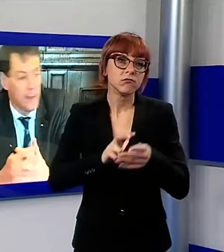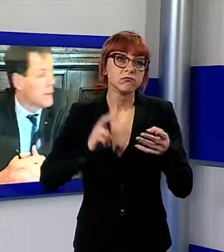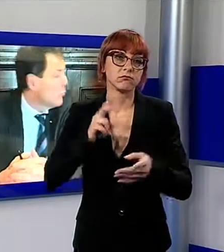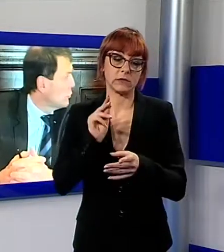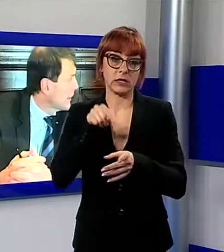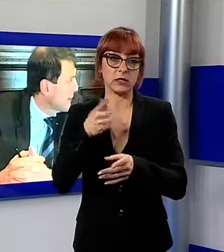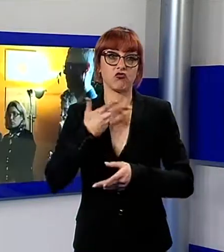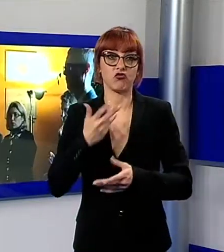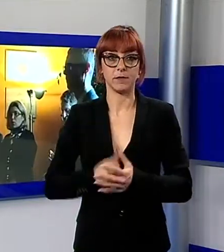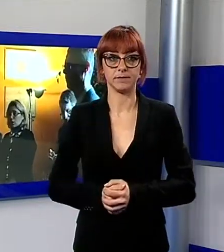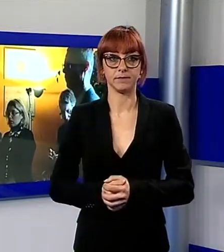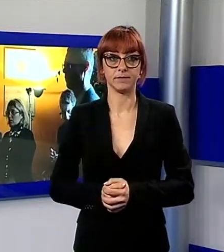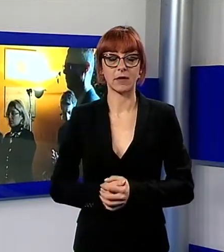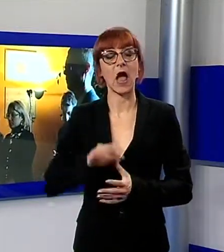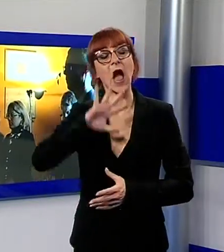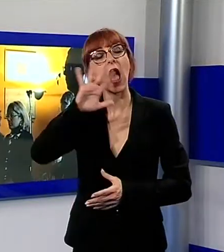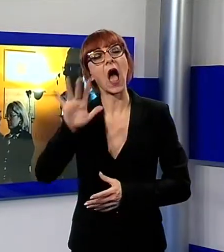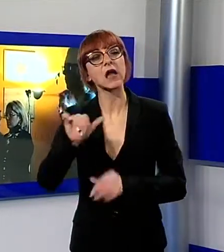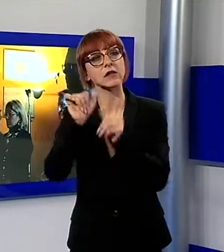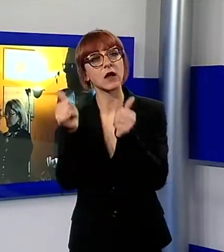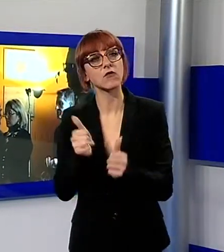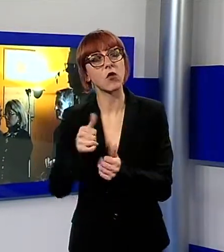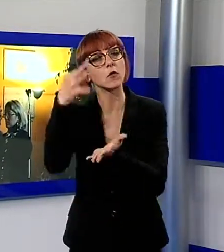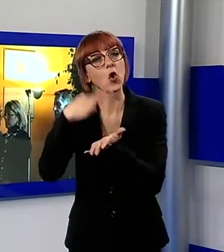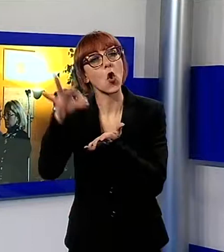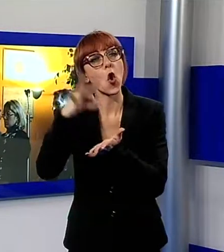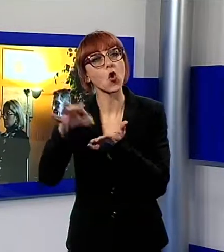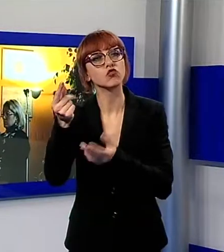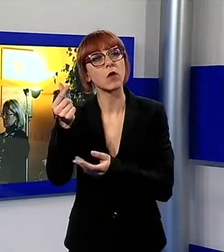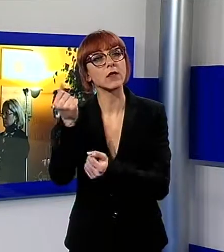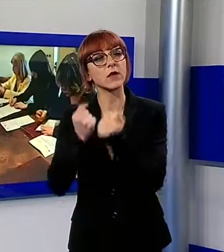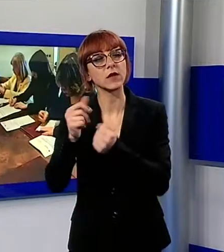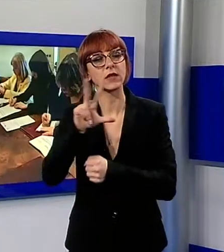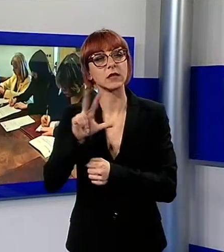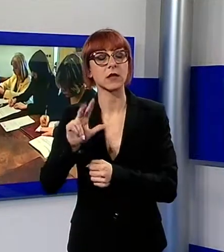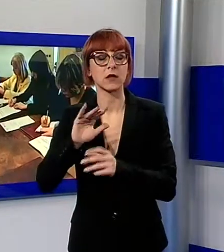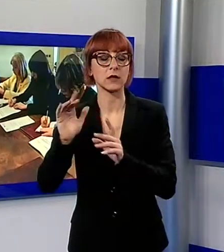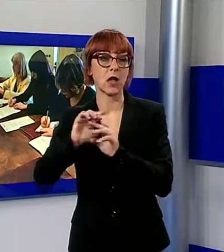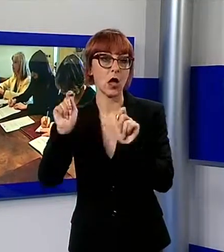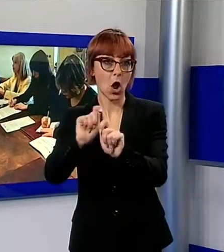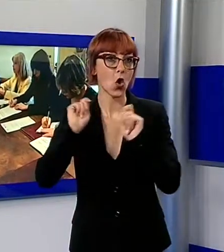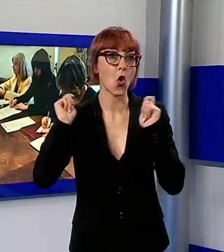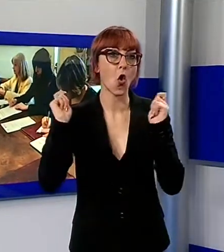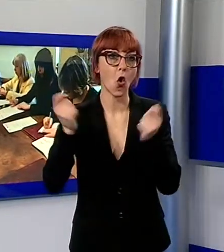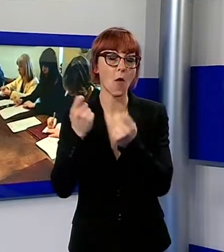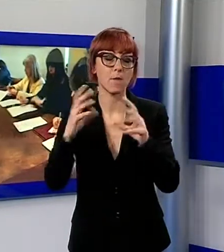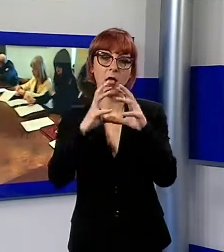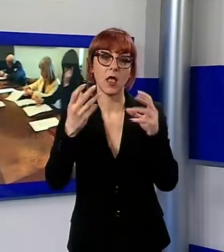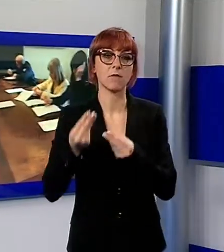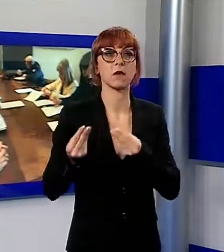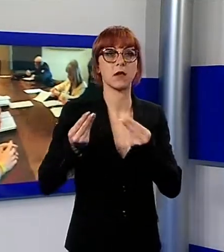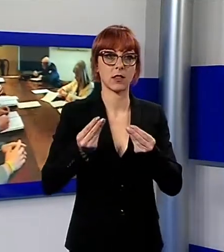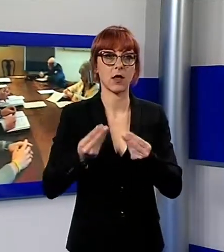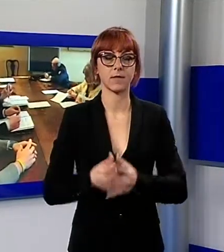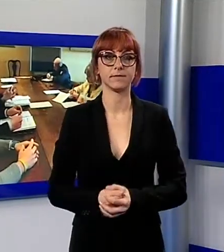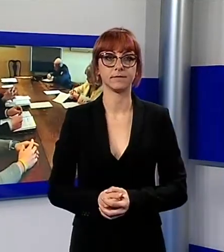consiste nel servizio di consulenza finanziaria a 360 gradi che la banca offrirà alle imprese alberghiere. L